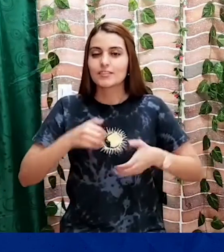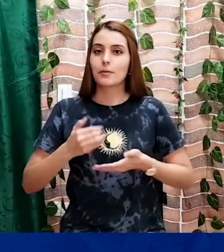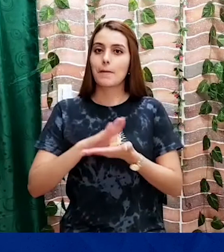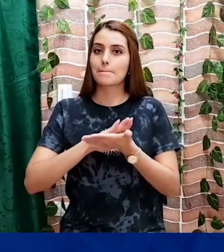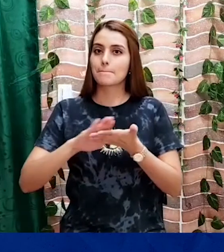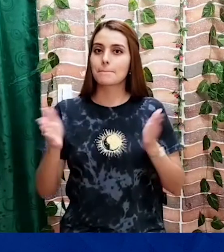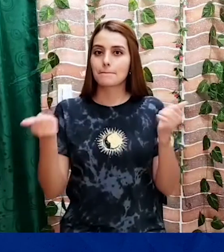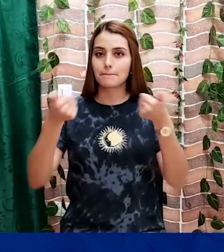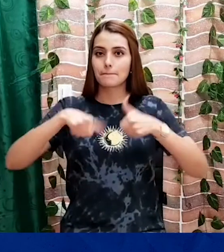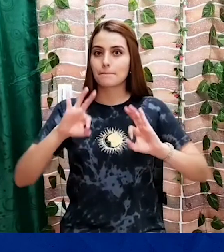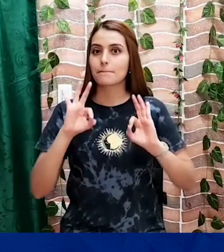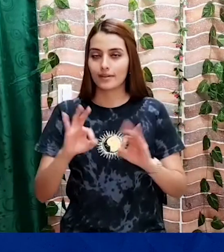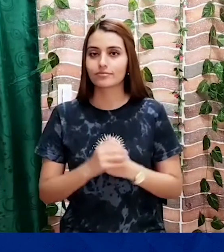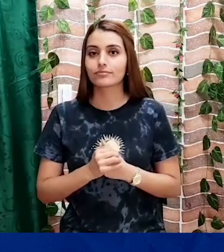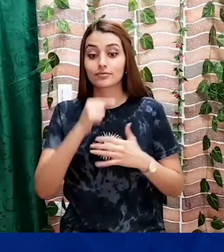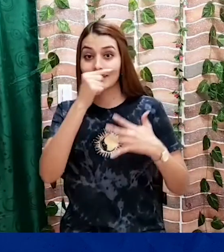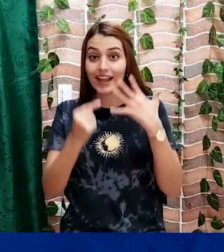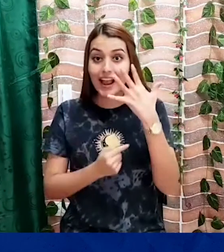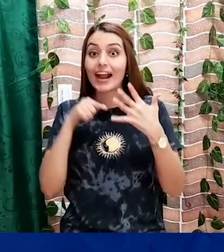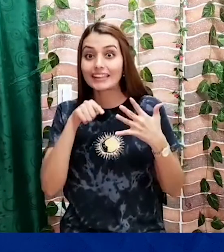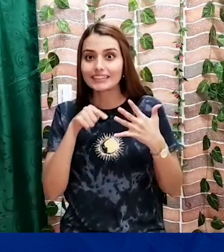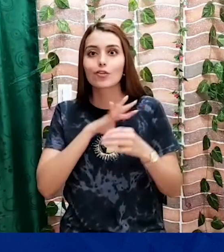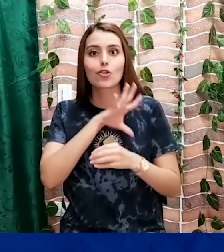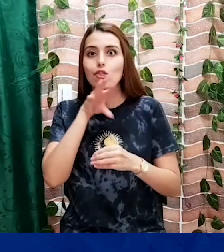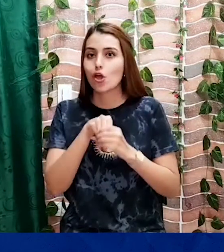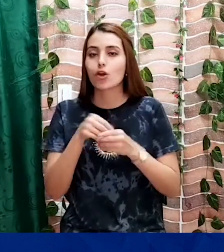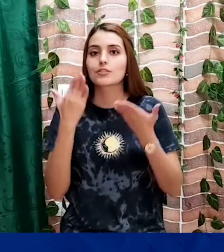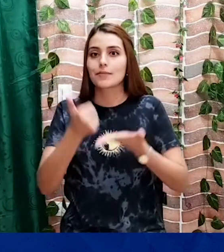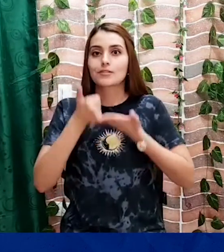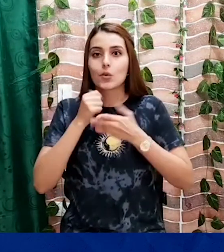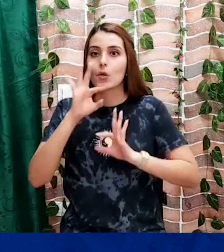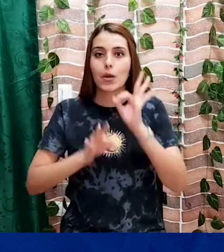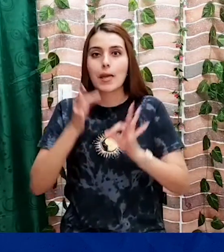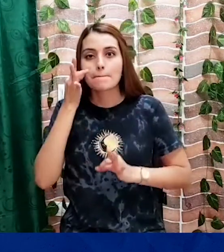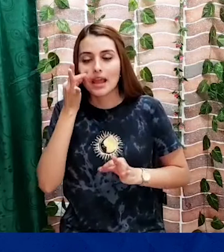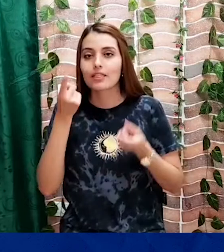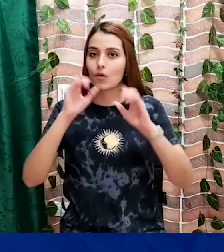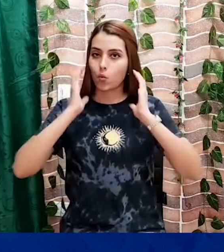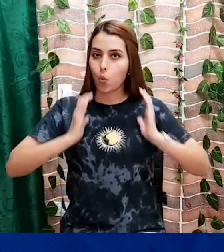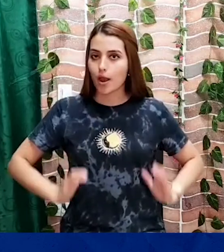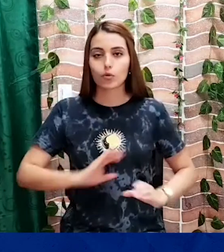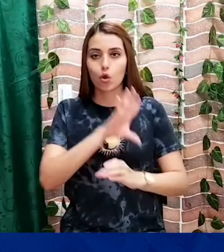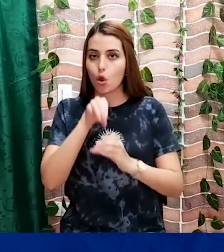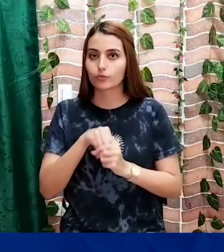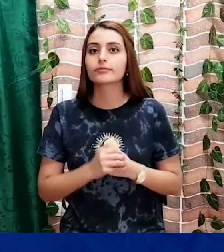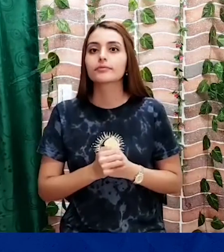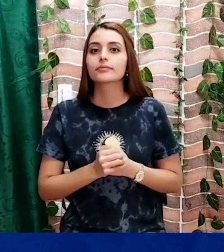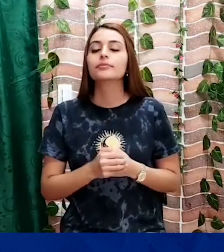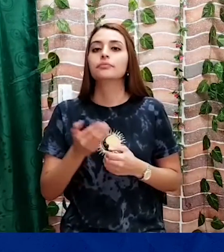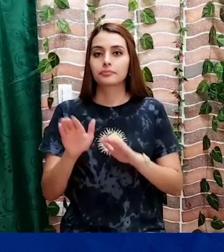estilizar la figura. Todo nuestro portafolio aporta el cuidado de la piel y el cuidado corporal. Por